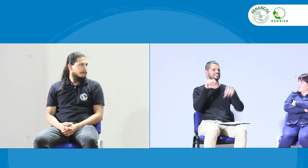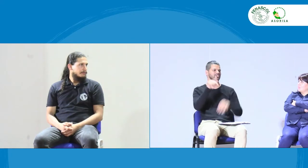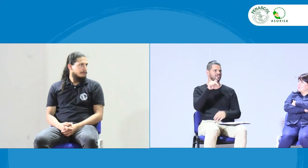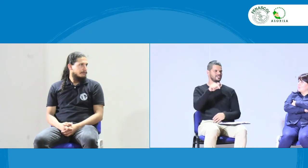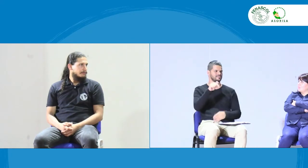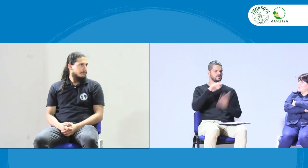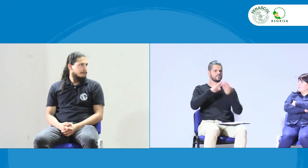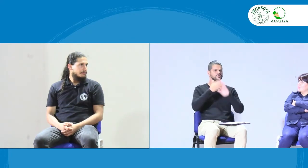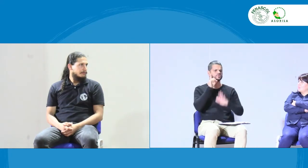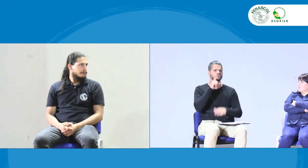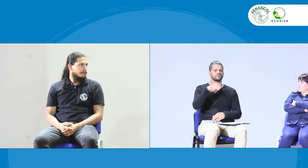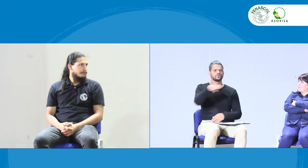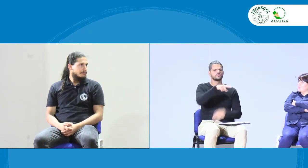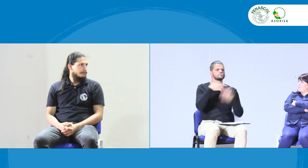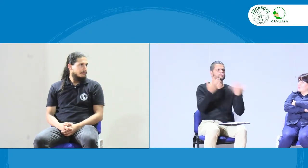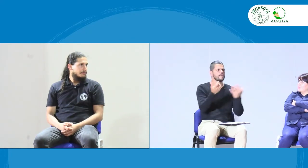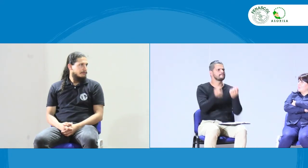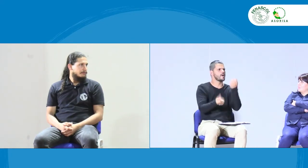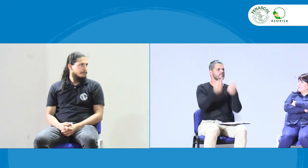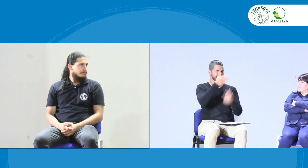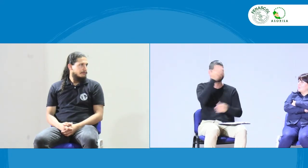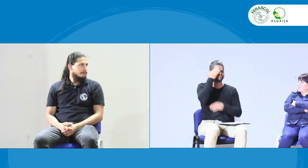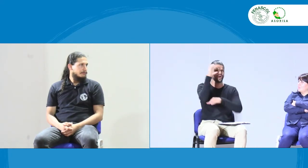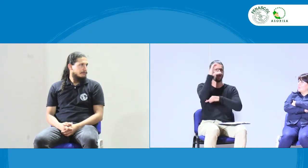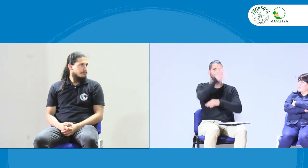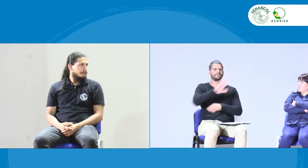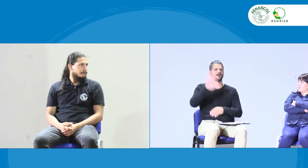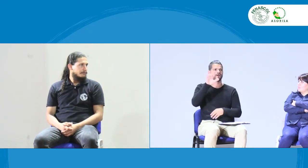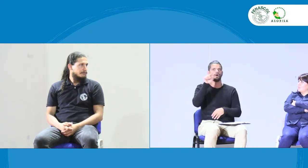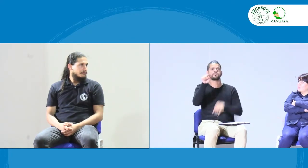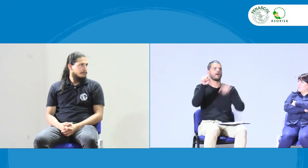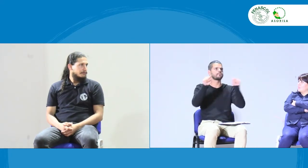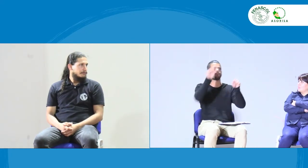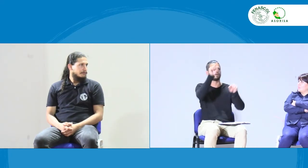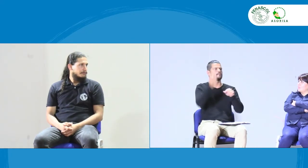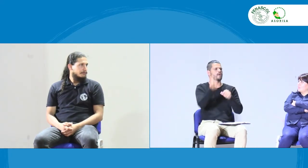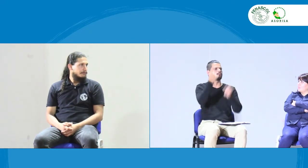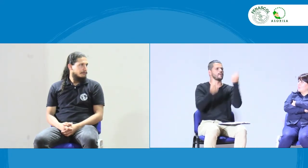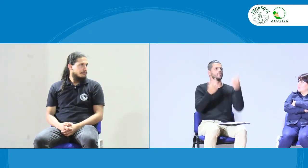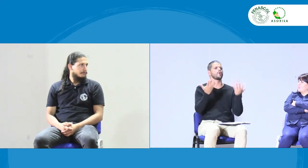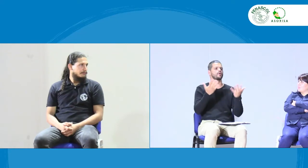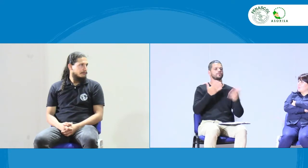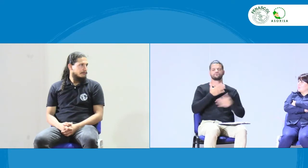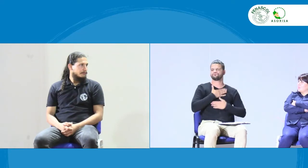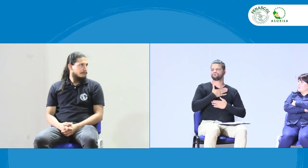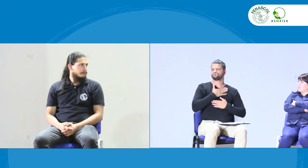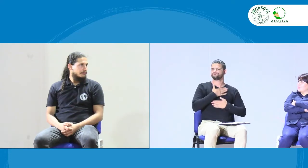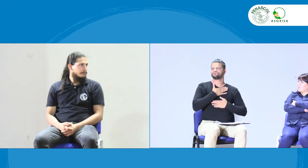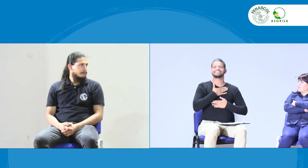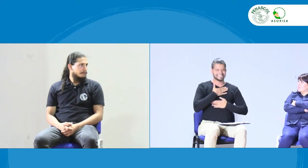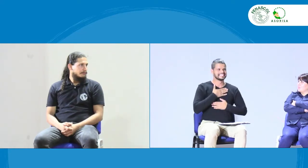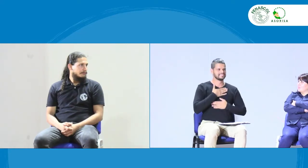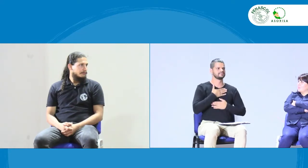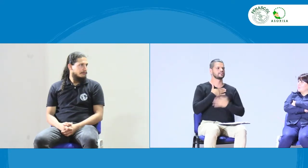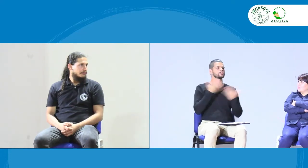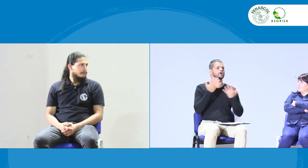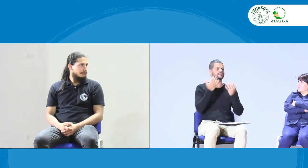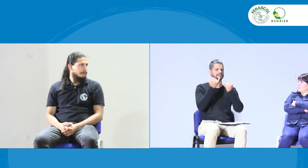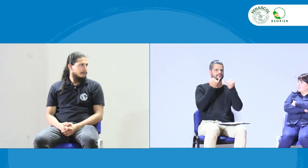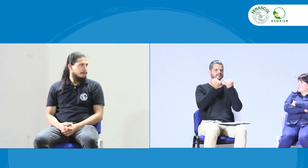puntos de los que estoy mencionando y que es importante una capacitación a las personas sordas, porque en Colombia, como ustedes saben, surgen diferentes